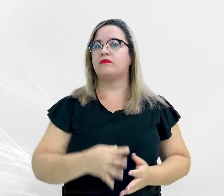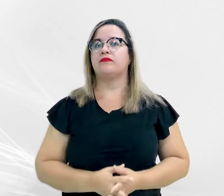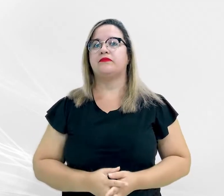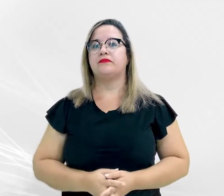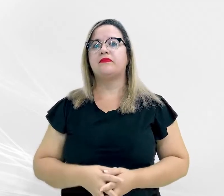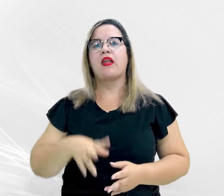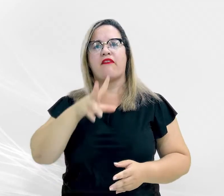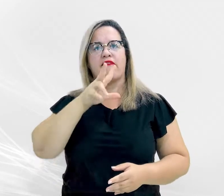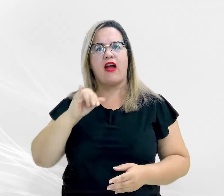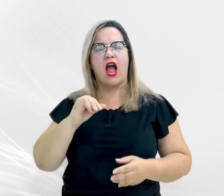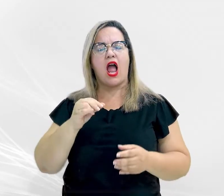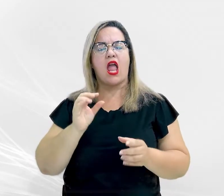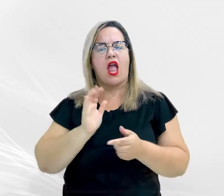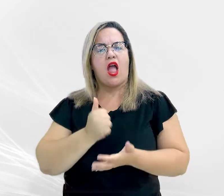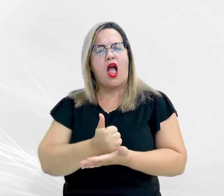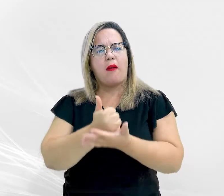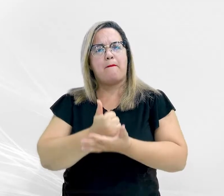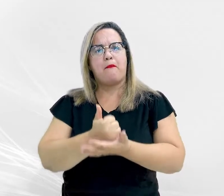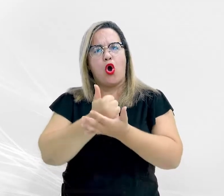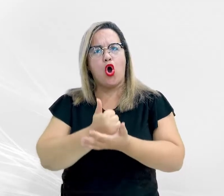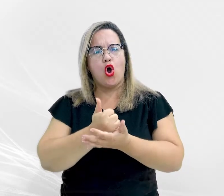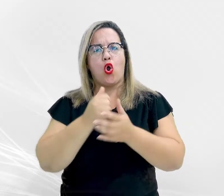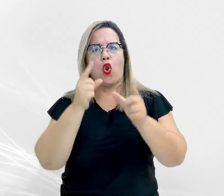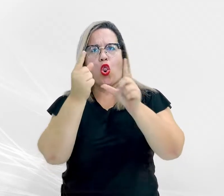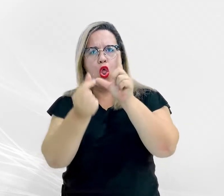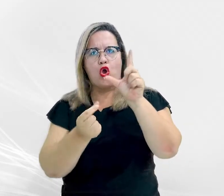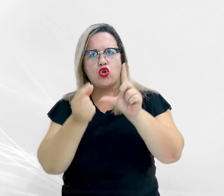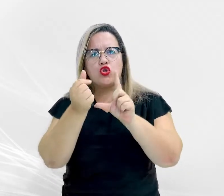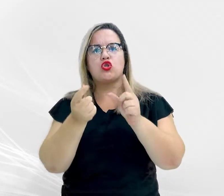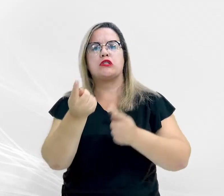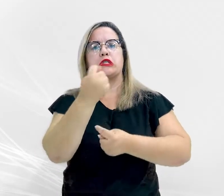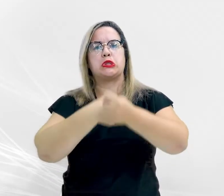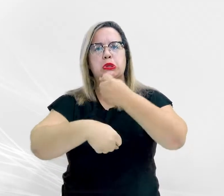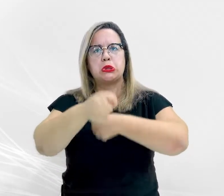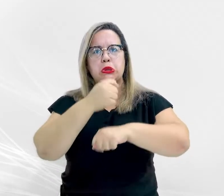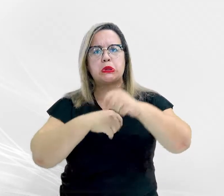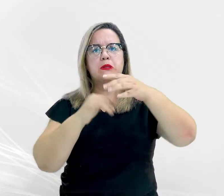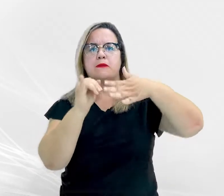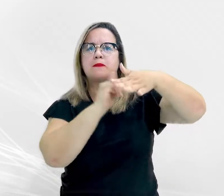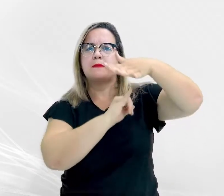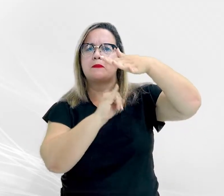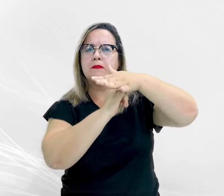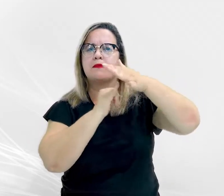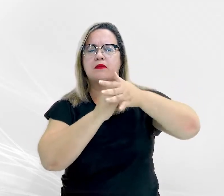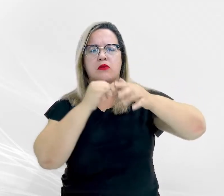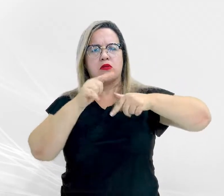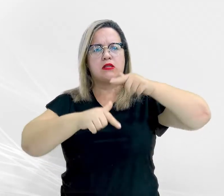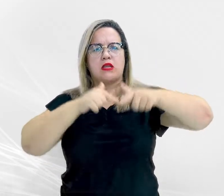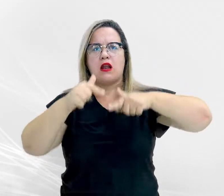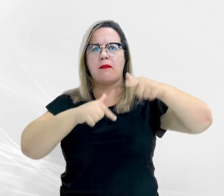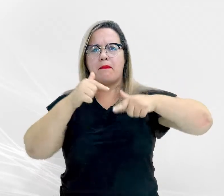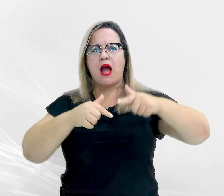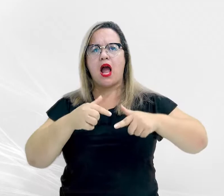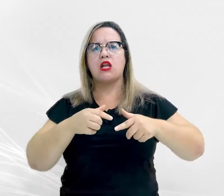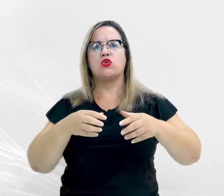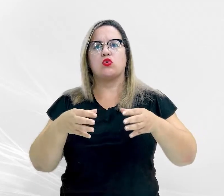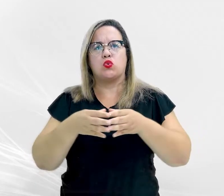apoio logístico, administrativo e institucional para a atuação dos seus membros em ações que tramitam nos Tribunais Superiores,